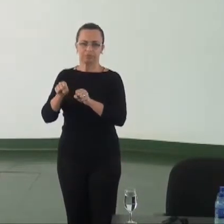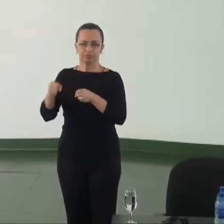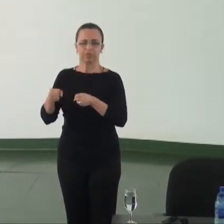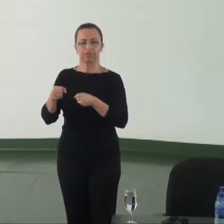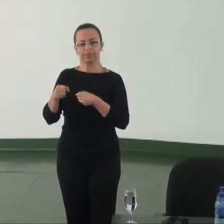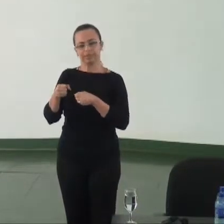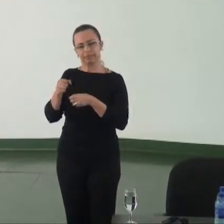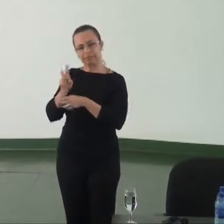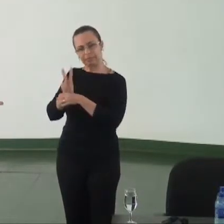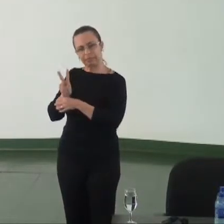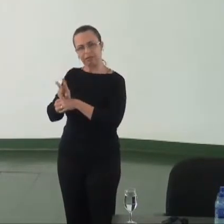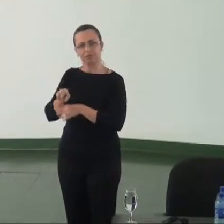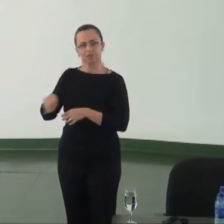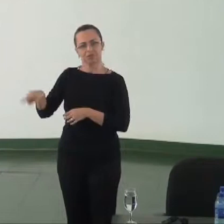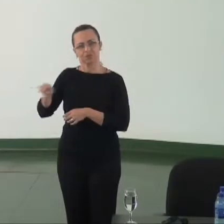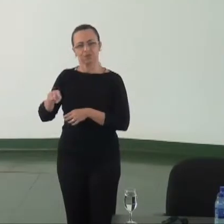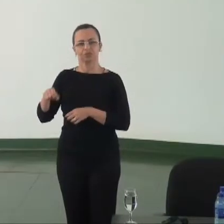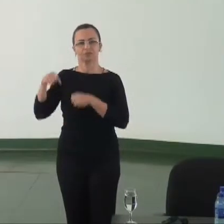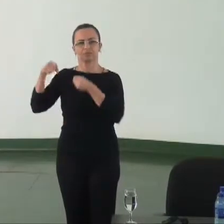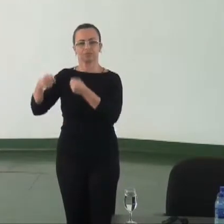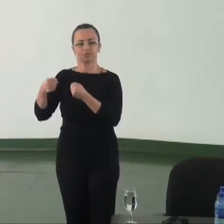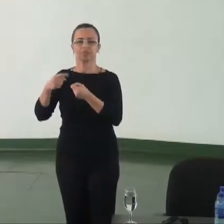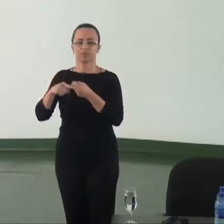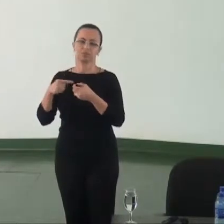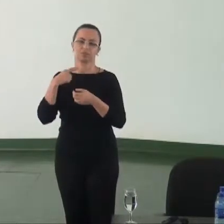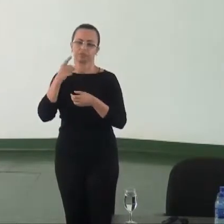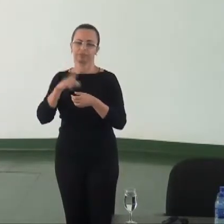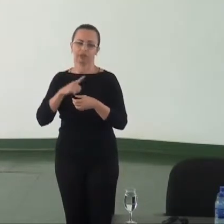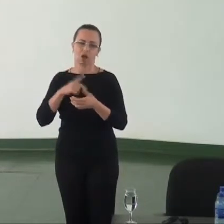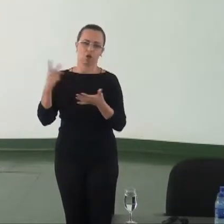dos manifestantes sendo atingidas.